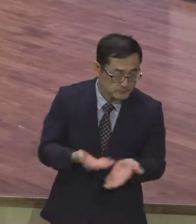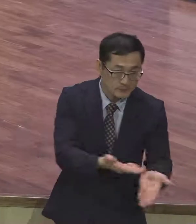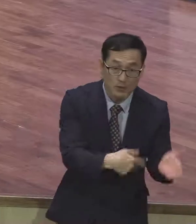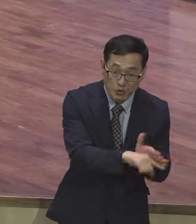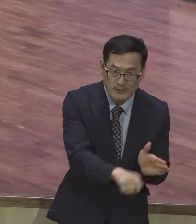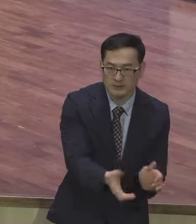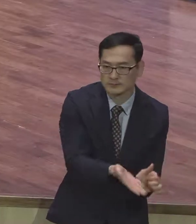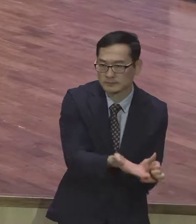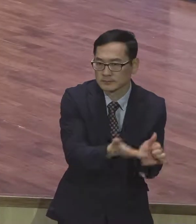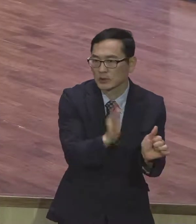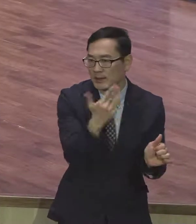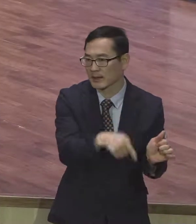랩런트 교회가 되어야 돼요